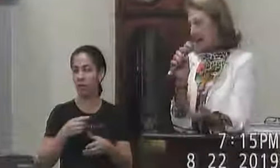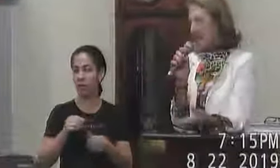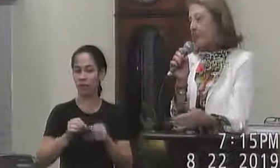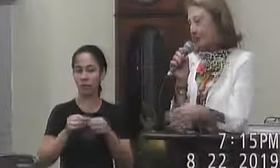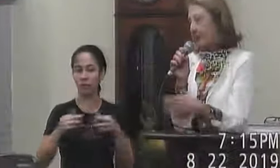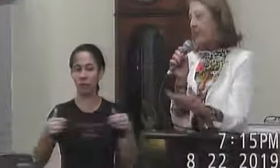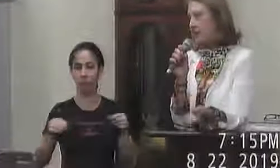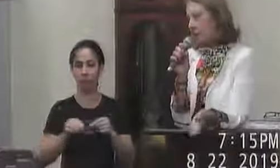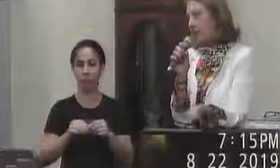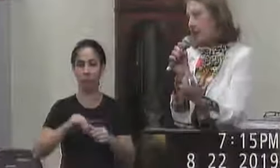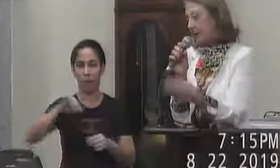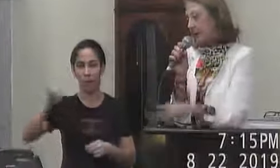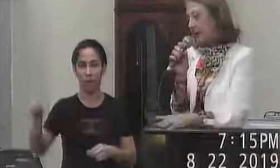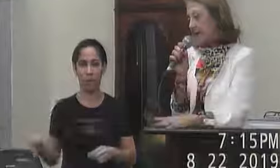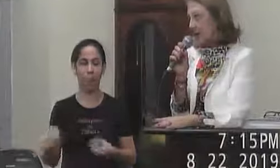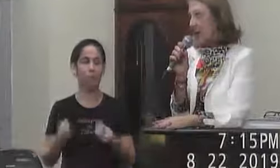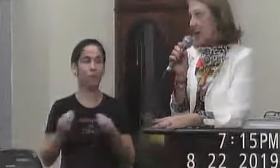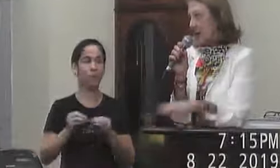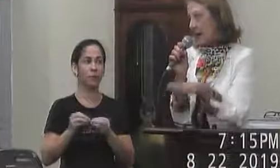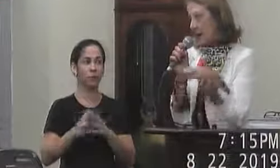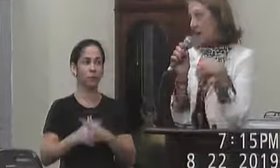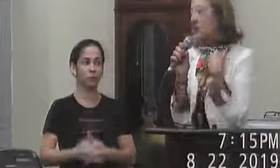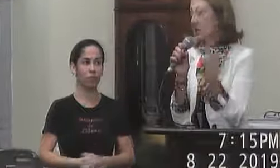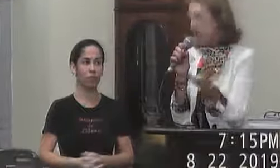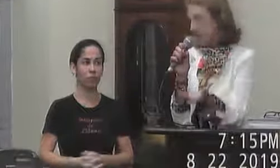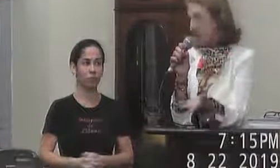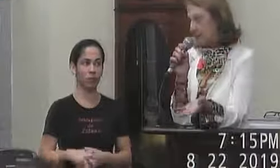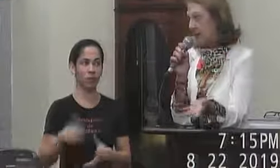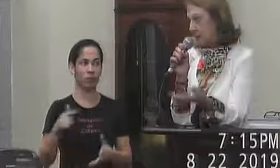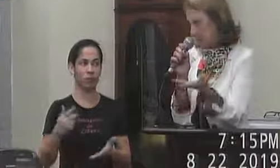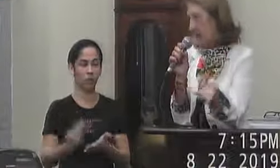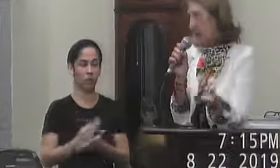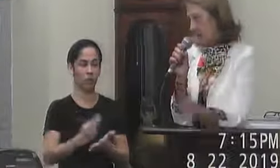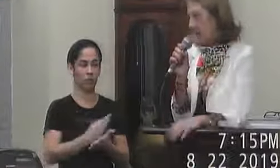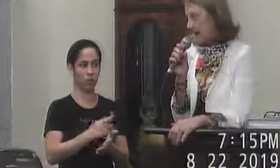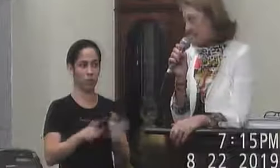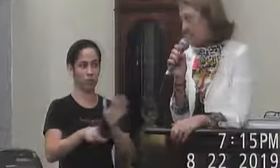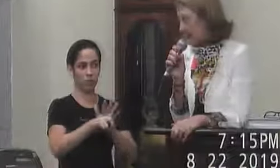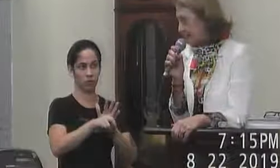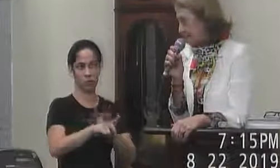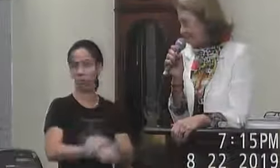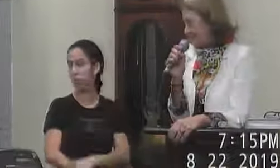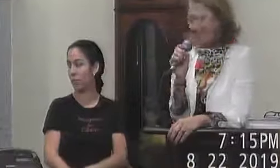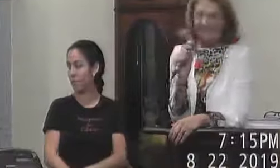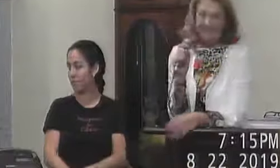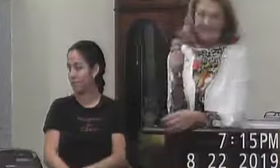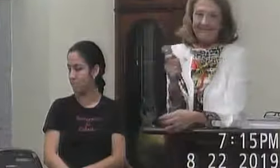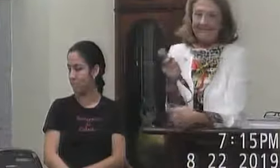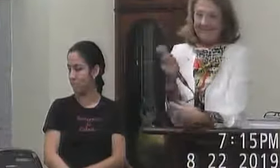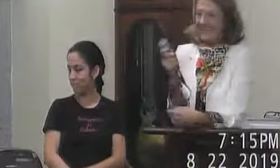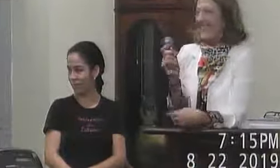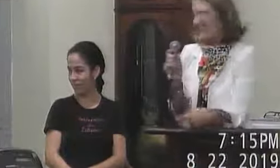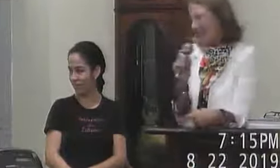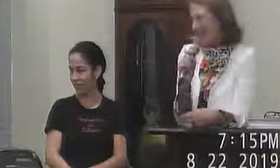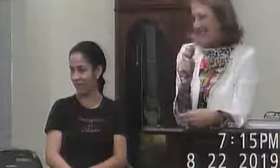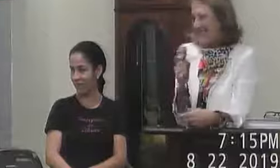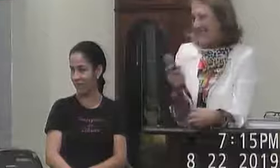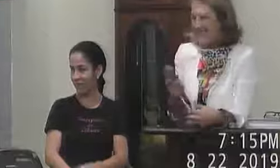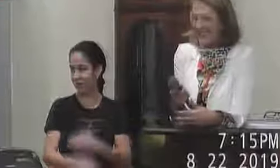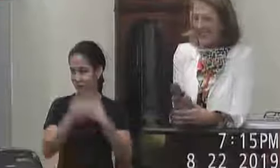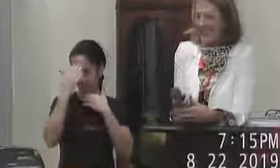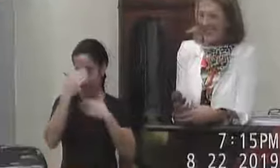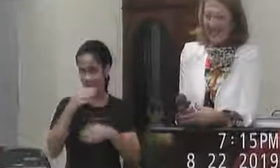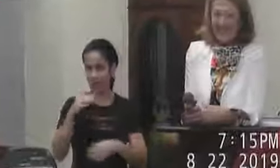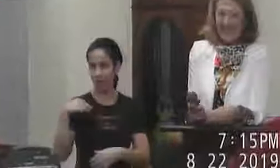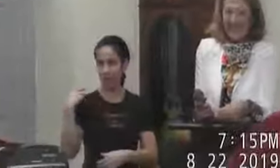essa possibilidade de forma que não haja que a gente não transgrida a legislação né muito obrigado eu que agradeço